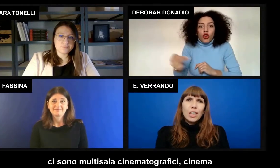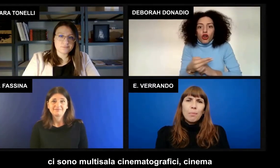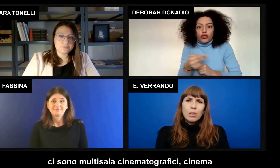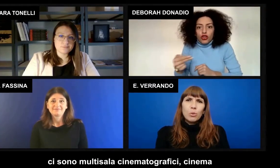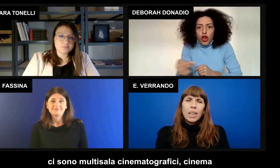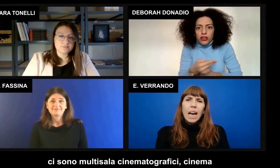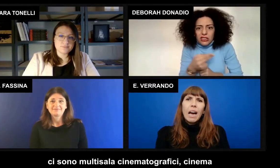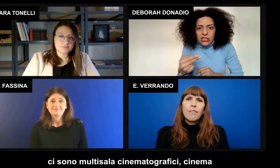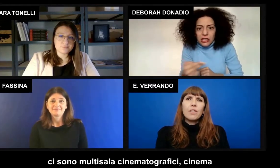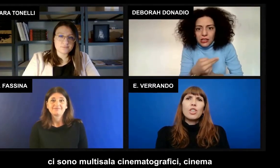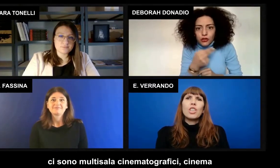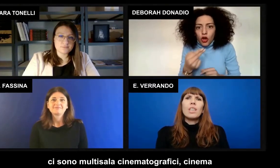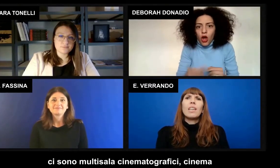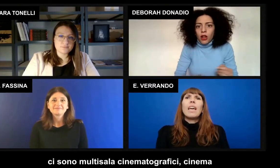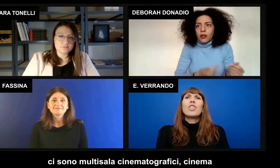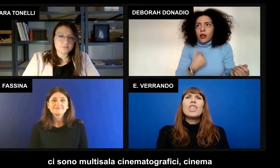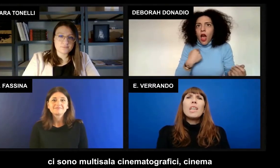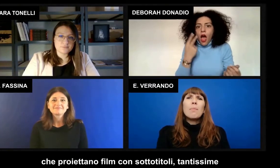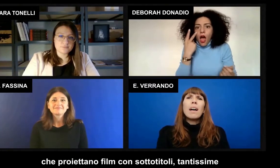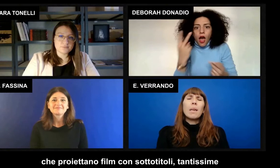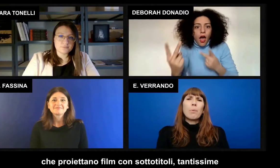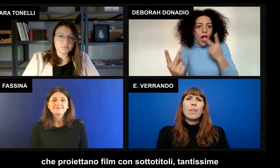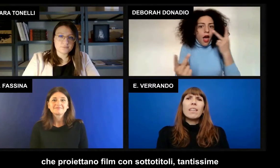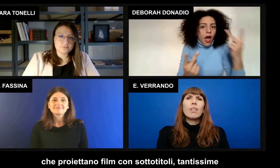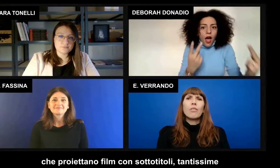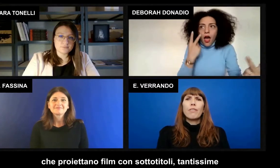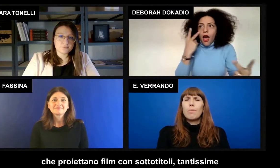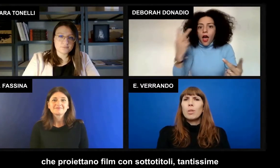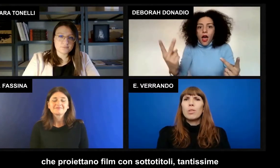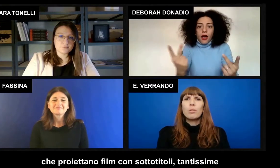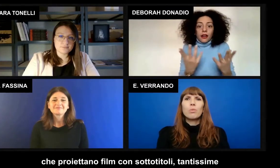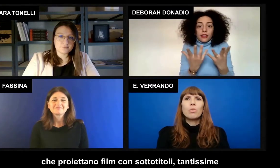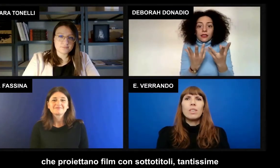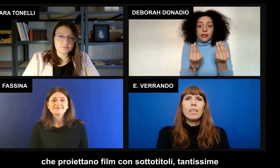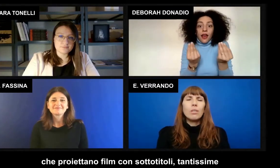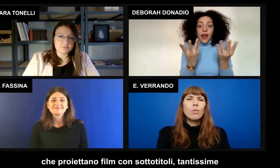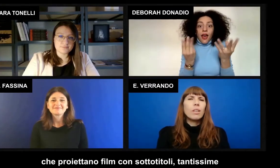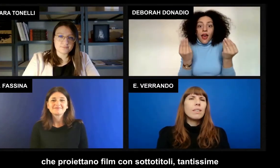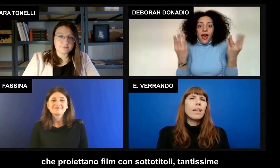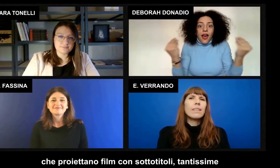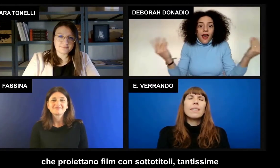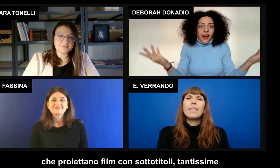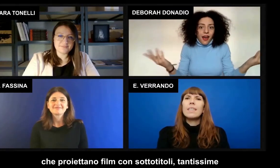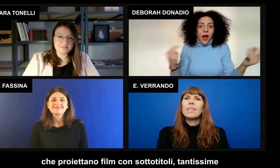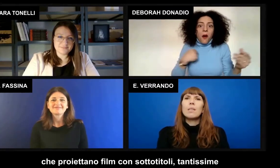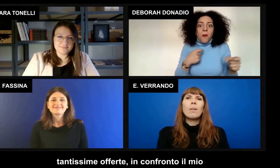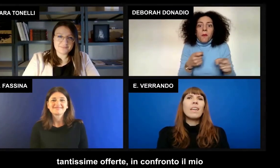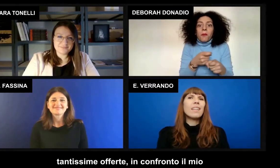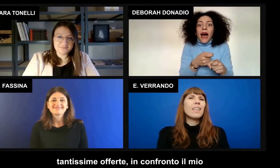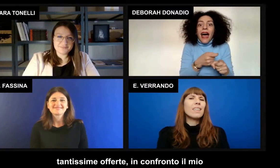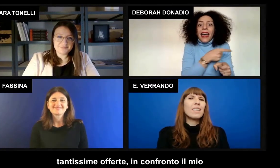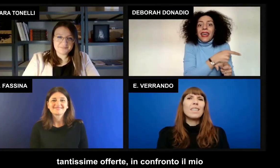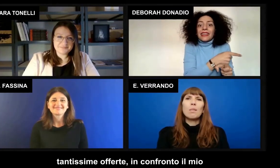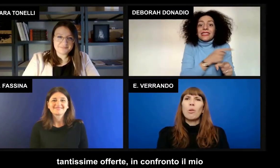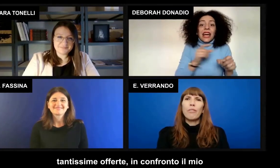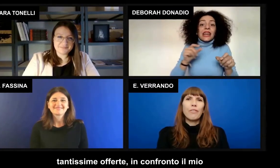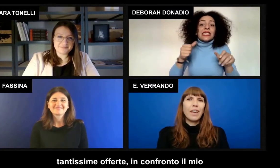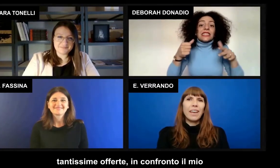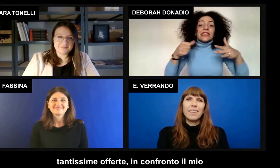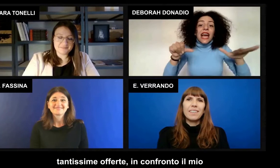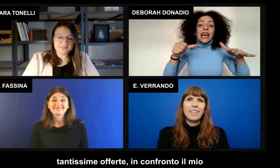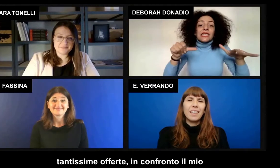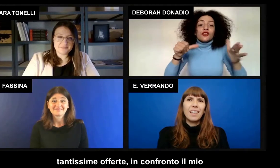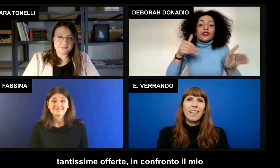multisala cinematografici, cinema che proiettano film con sottotitoli, tantissime tantissime